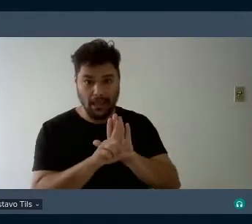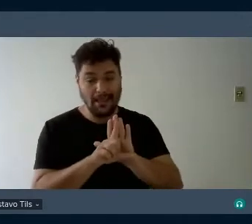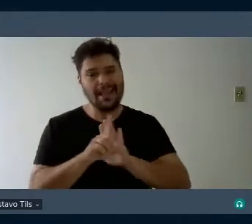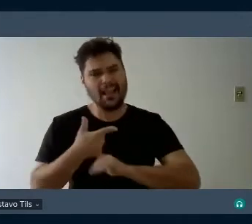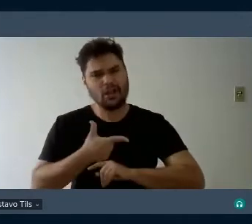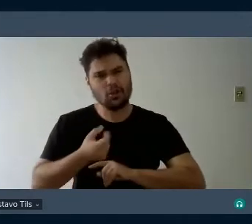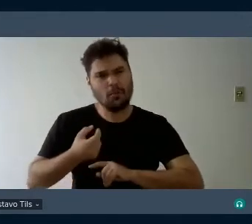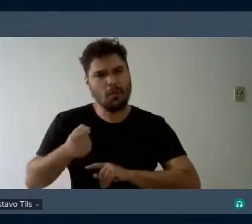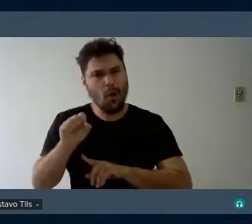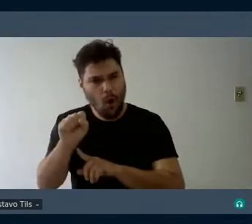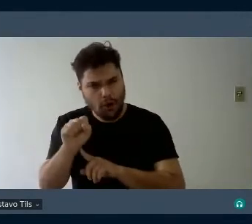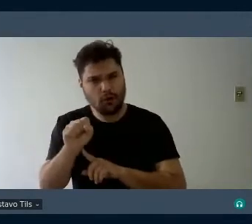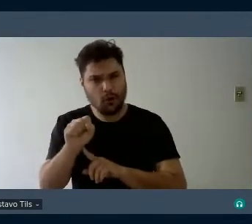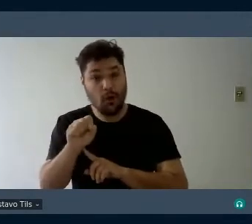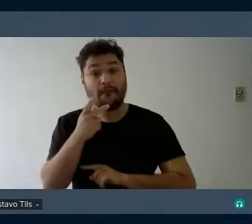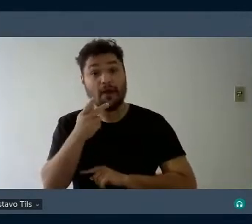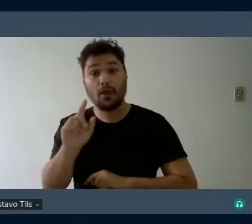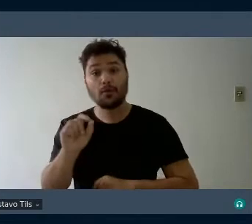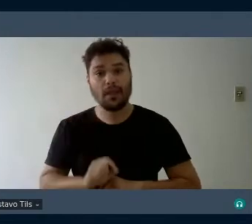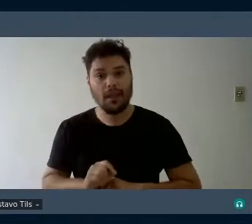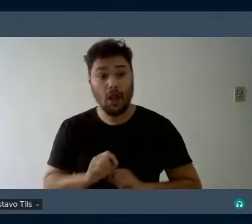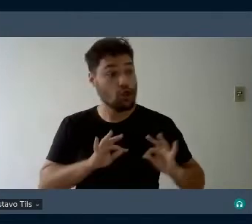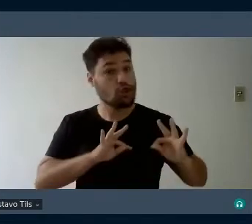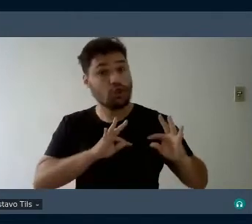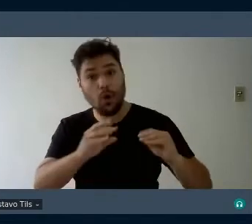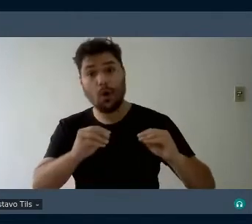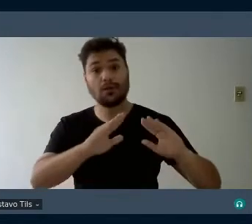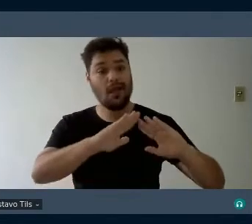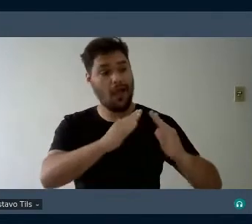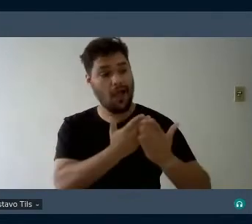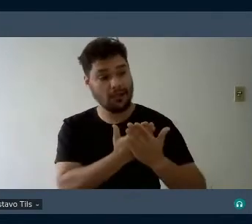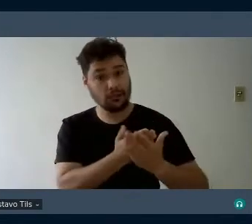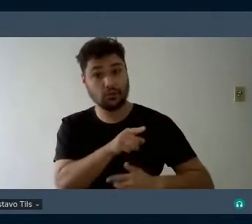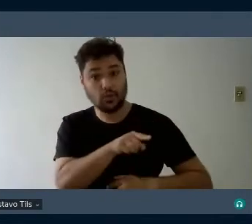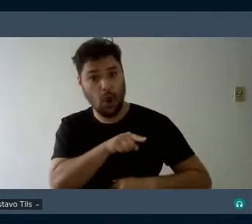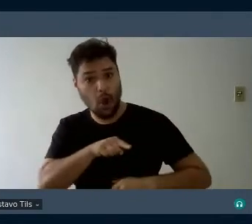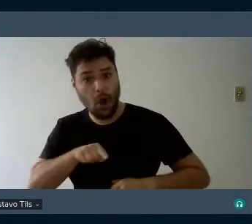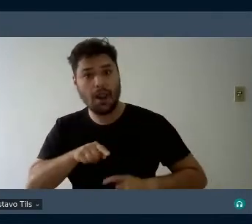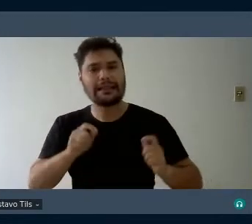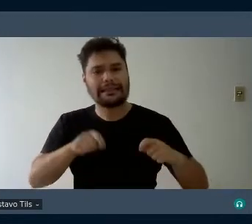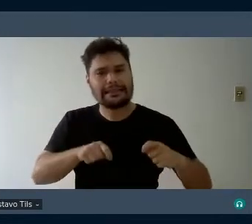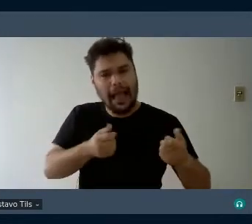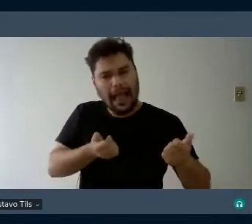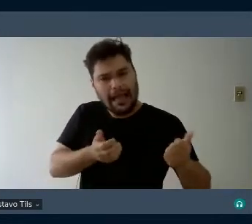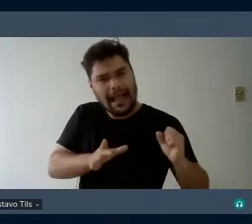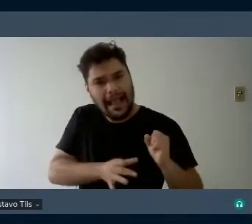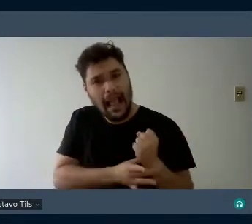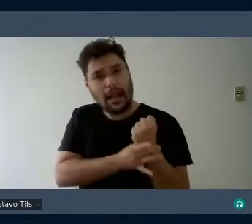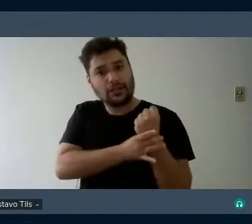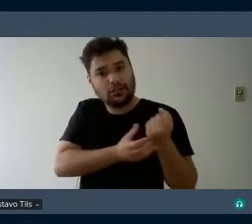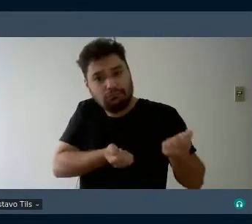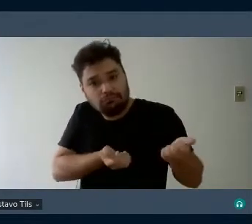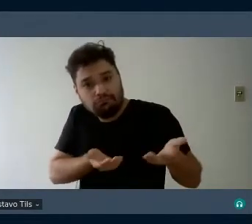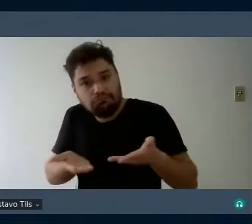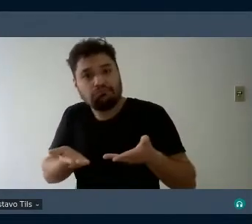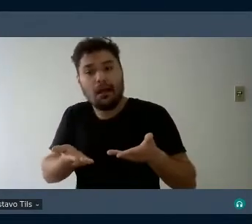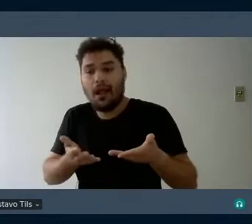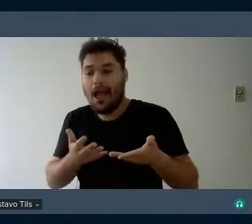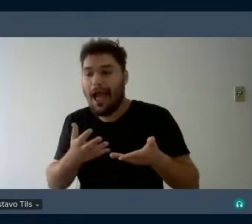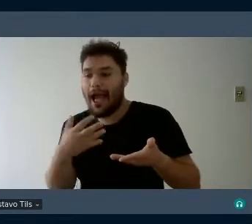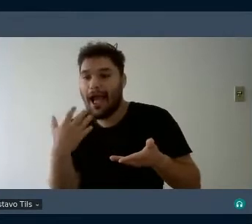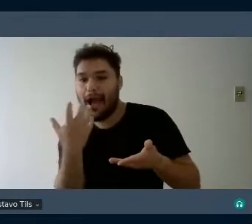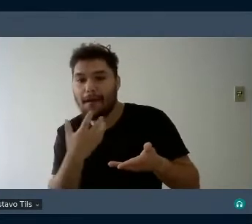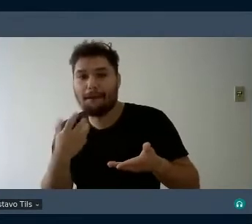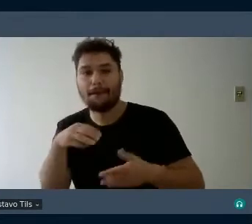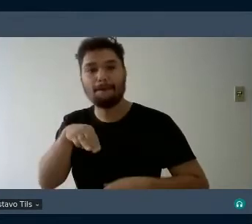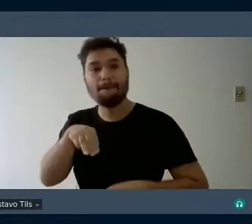que todas as escolas devem possibilitar, garantir o desenvolvimento da musicalidade das